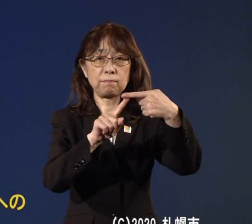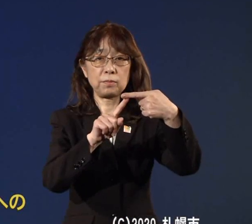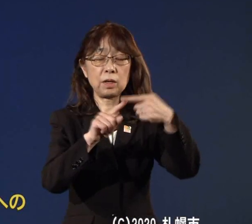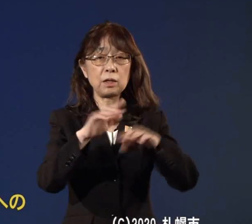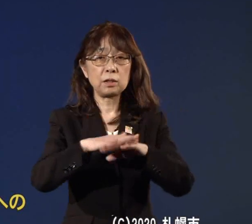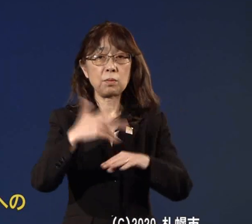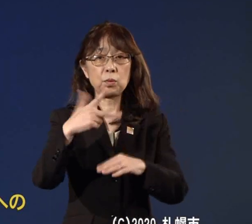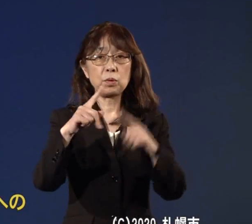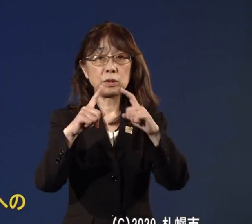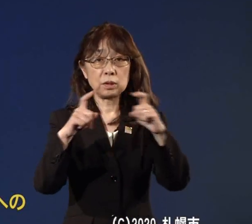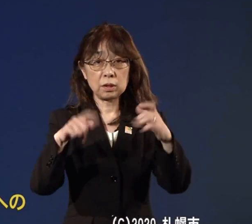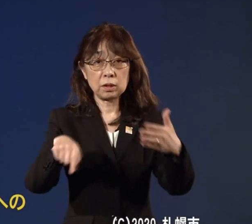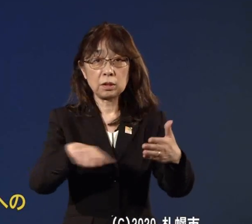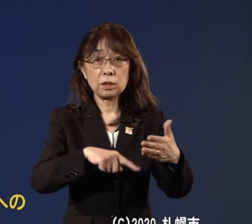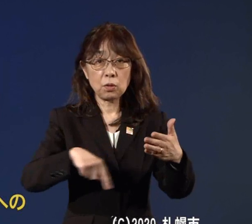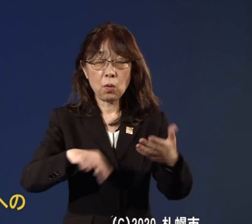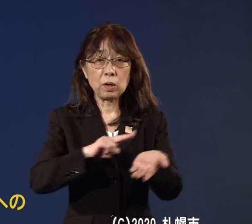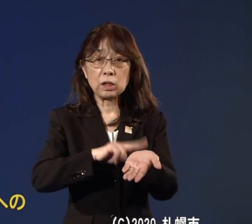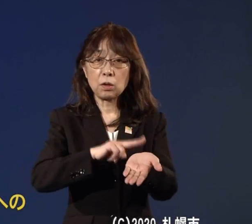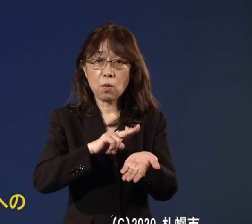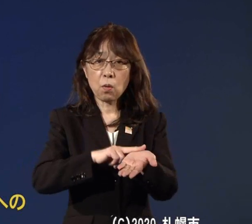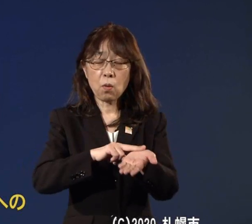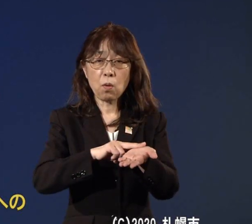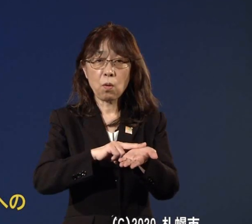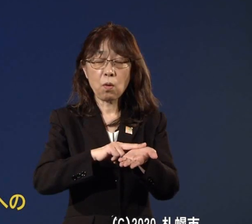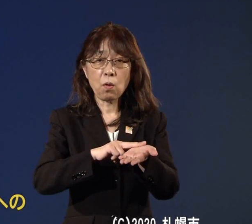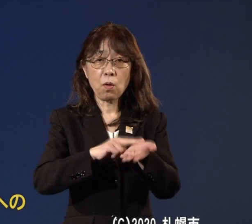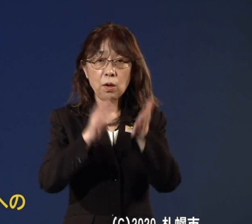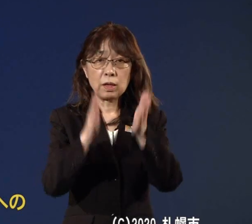における医療体制の強化についてでございます